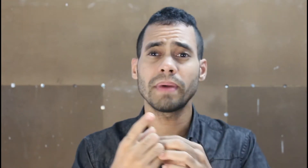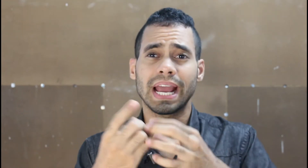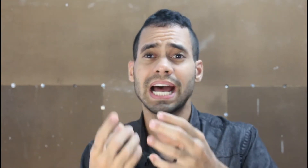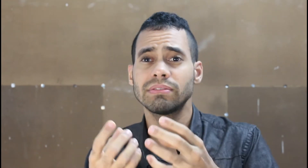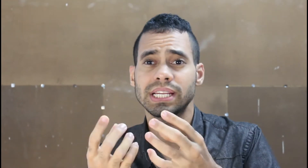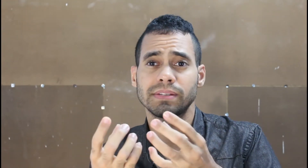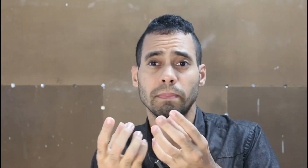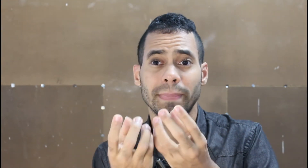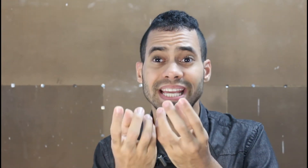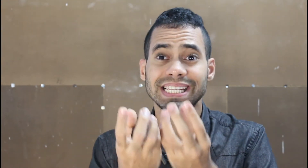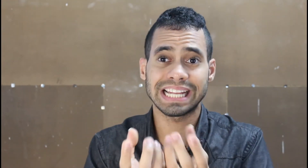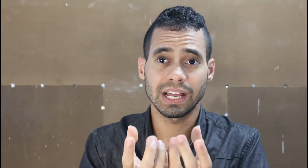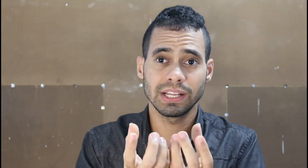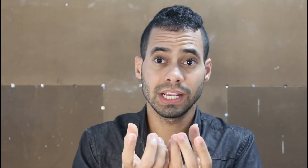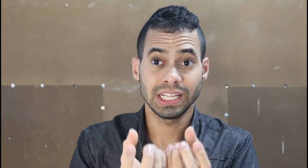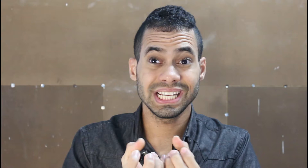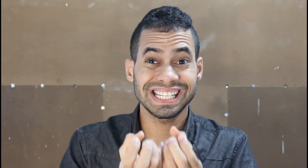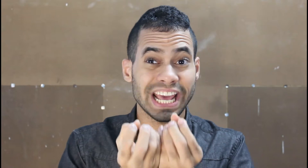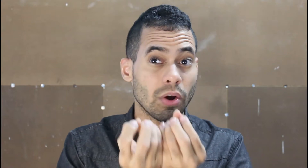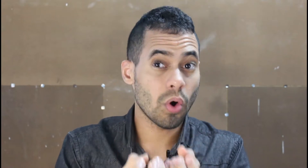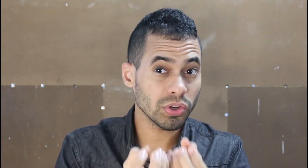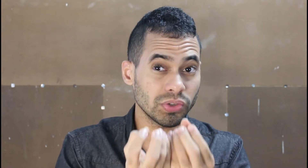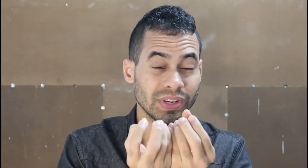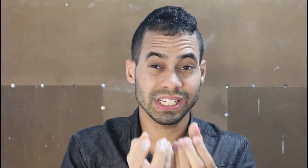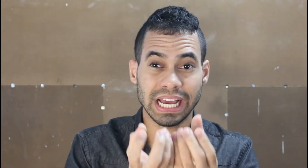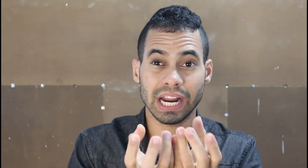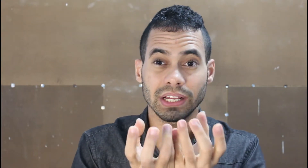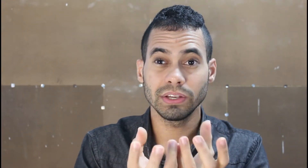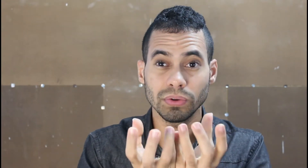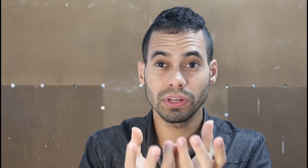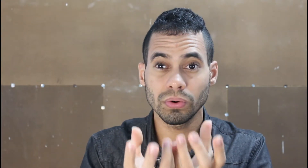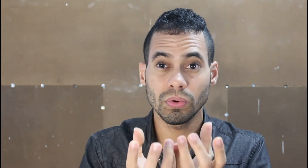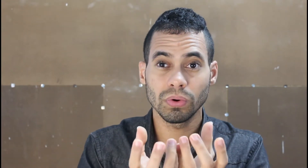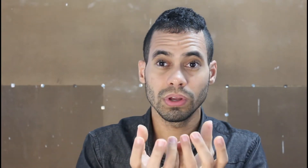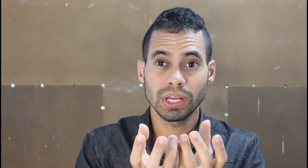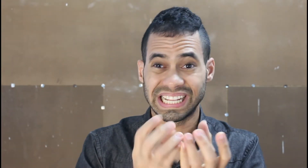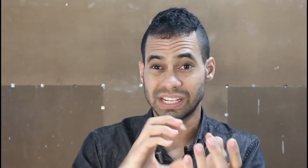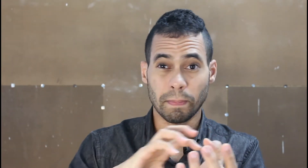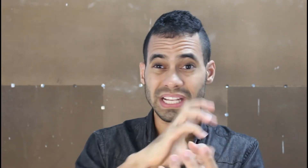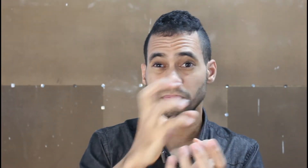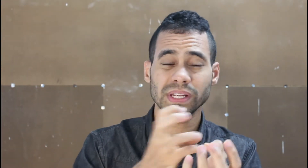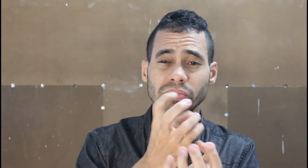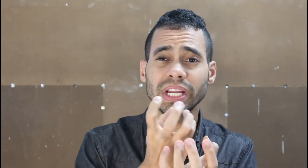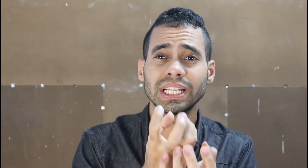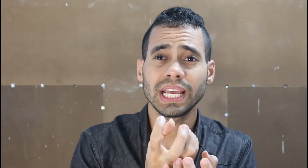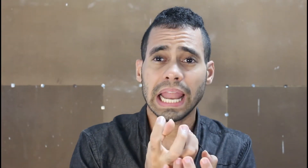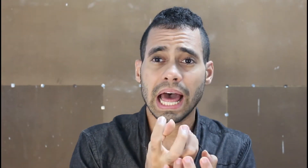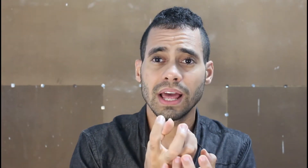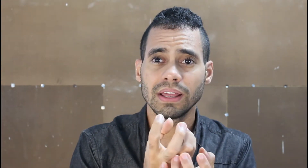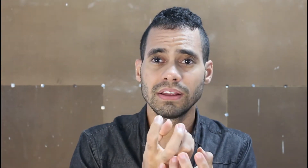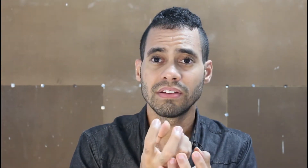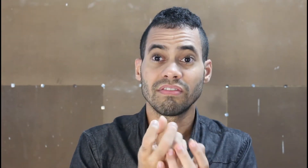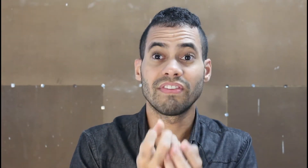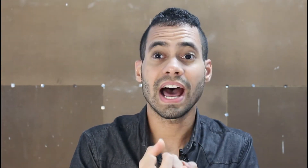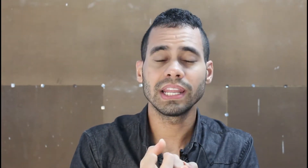mercado dessa empresa, desse negócio que esse cara criou, dessa participação que ele tem lá, vale